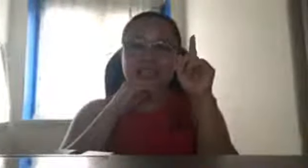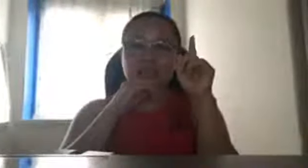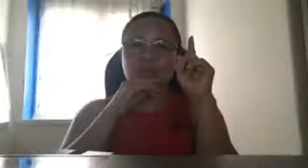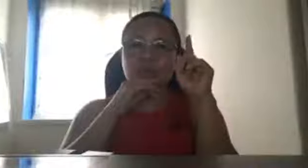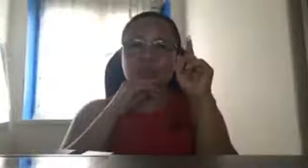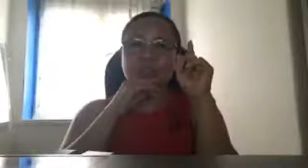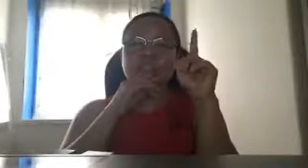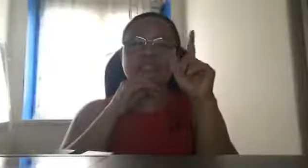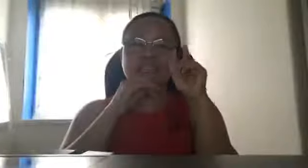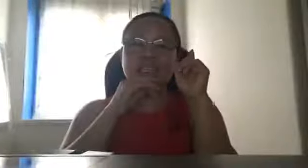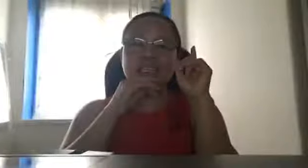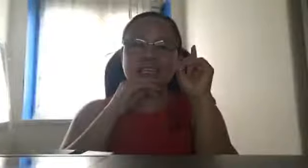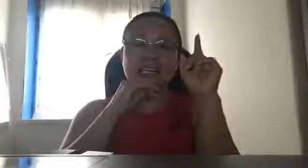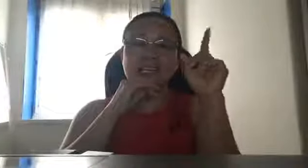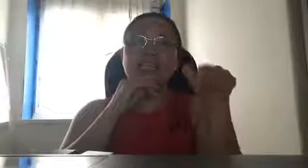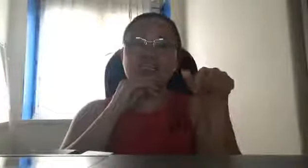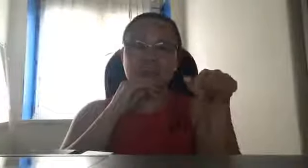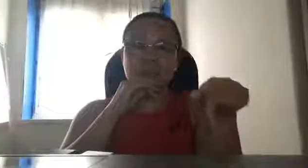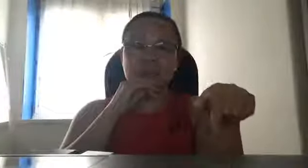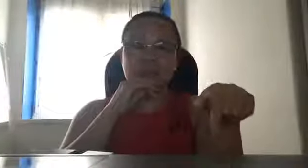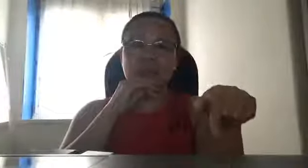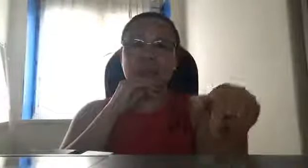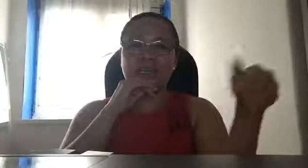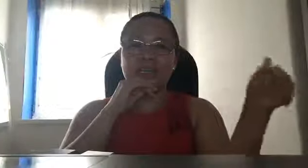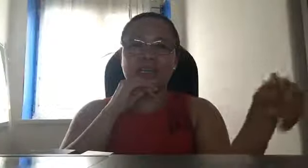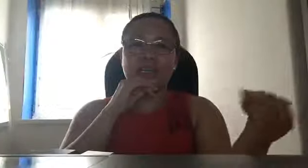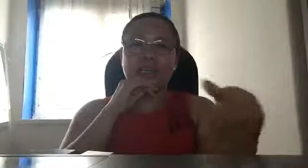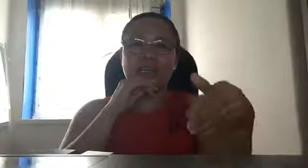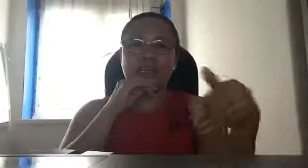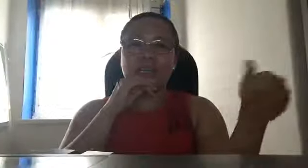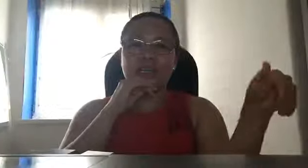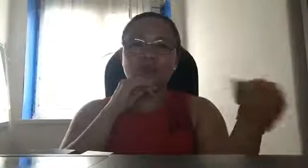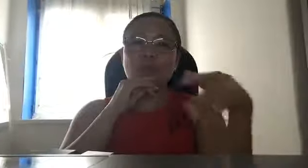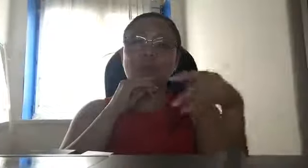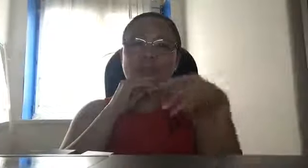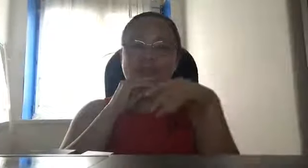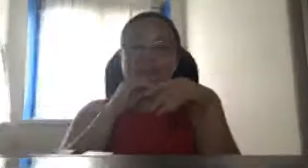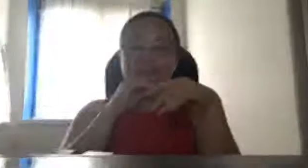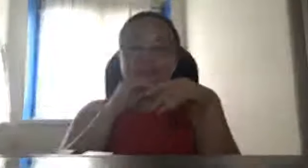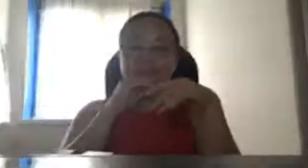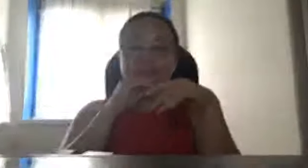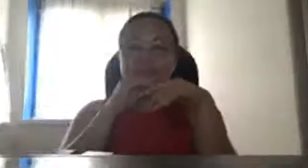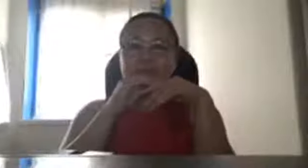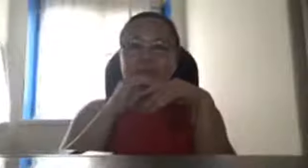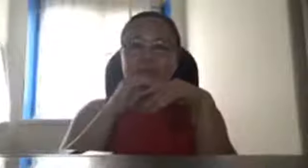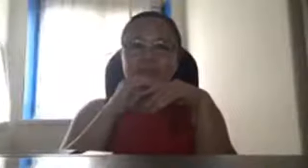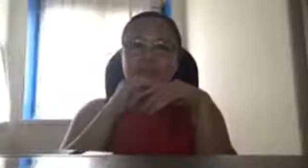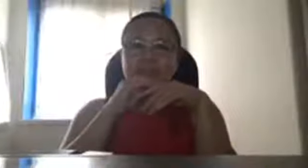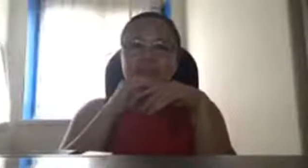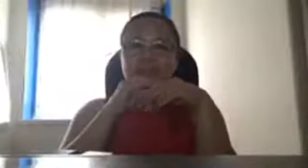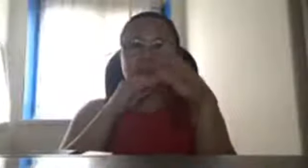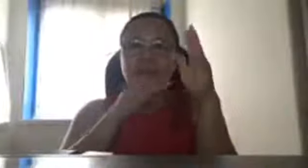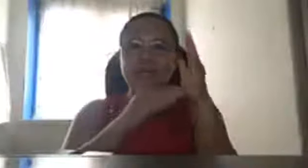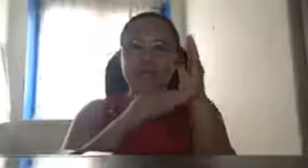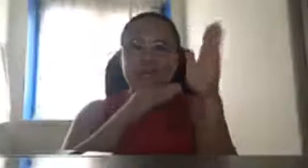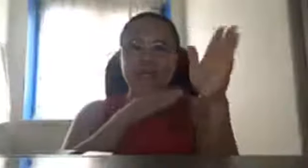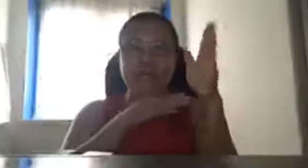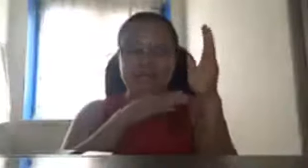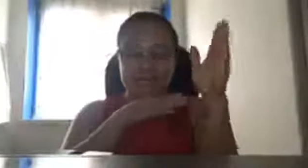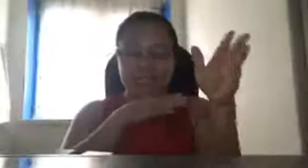so since hindi nila nakita so ibig sabihin it meant submarine so parang hinarangan ng